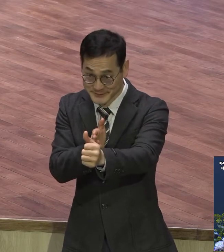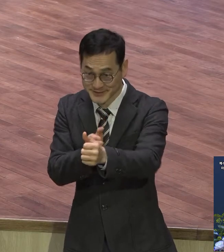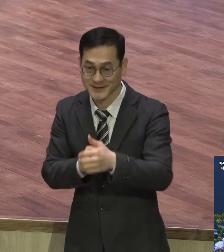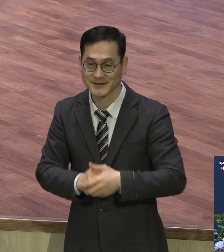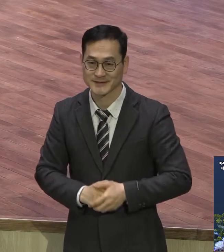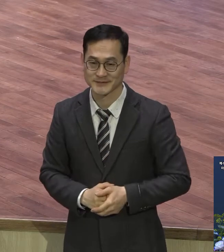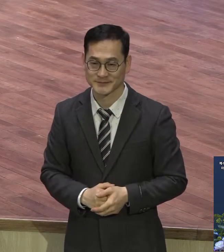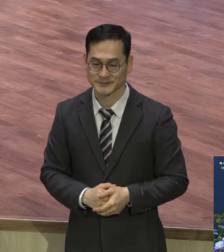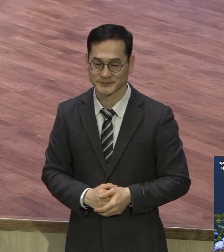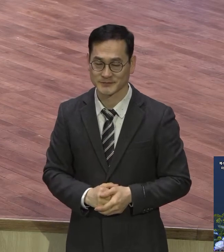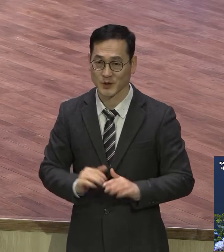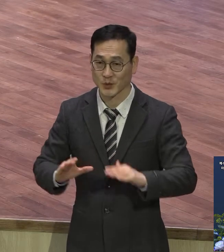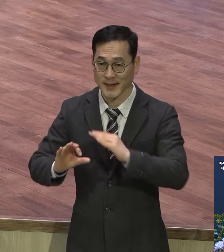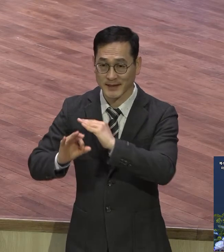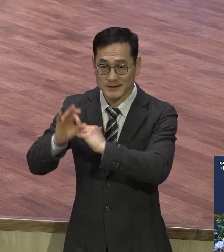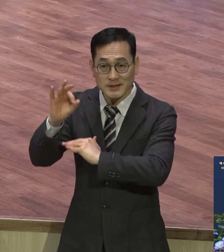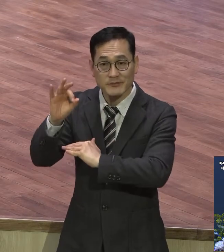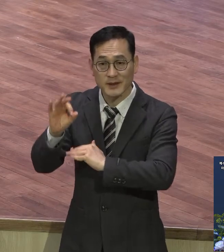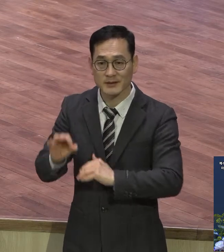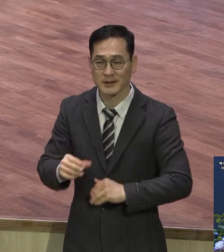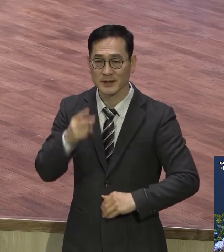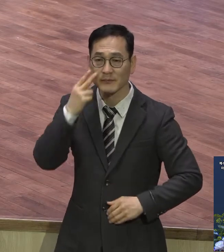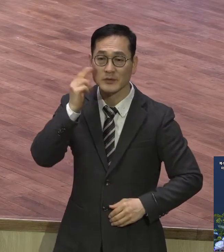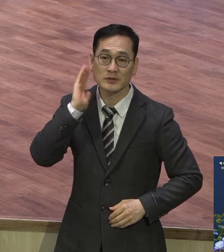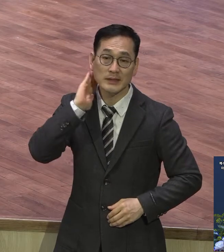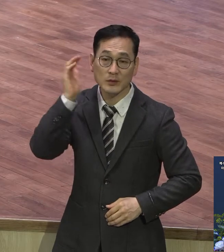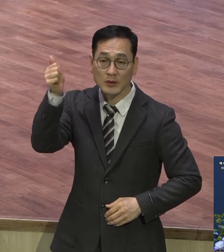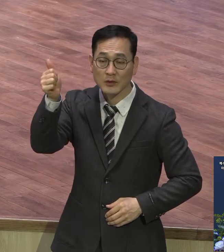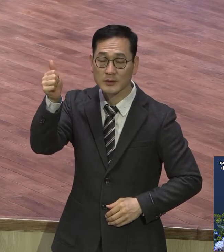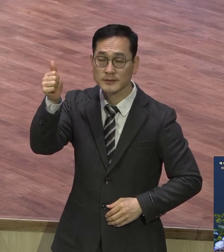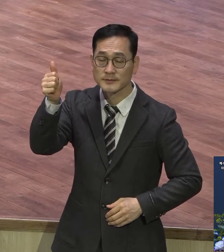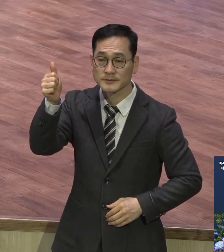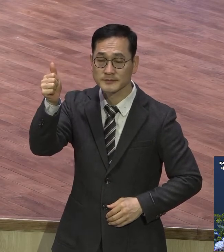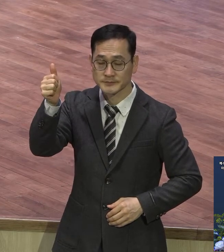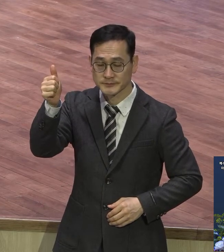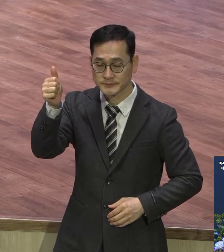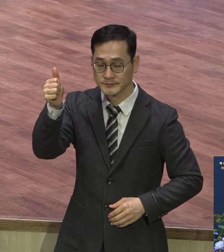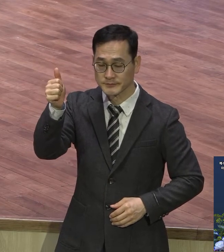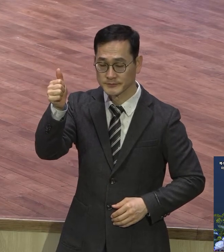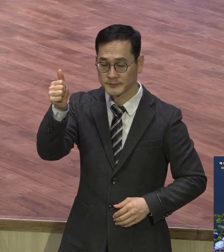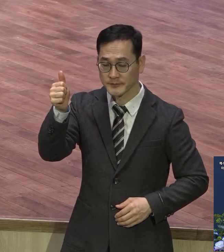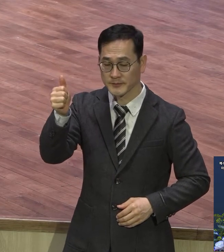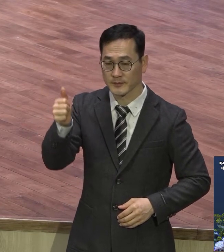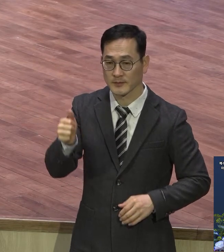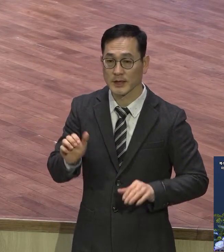오늘 아침 보니까 트럼프 대통령이 오늘 3월